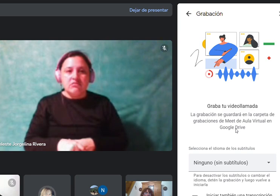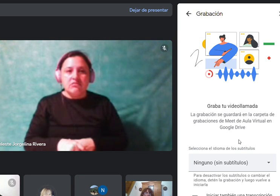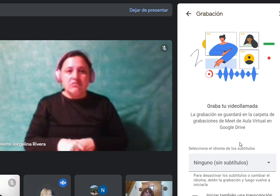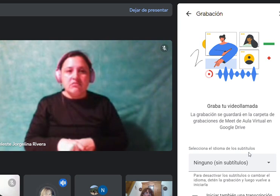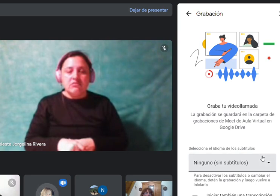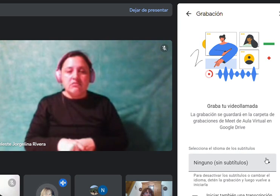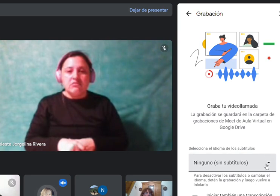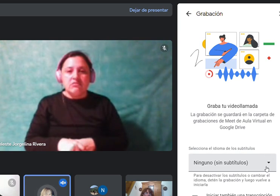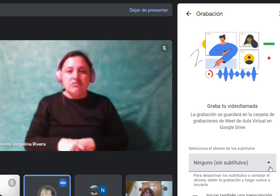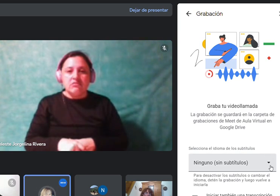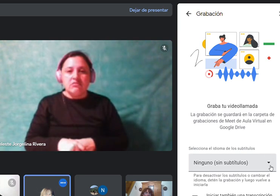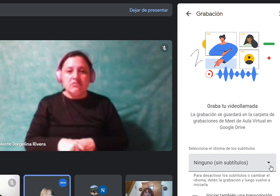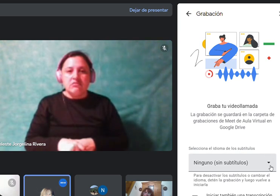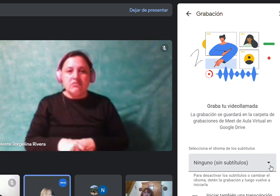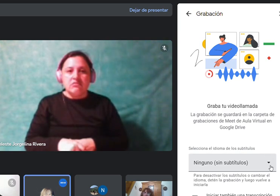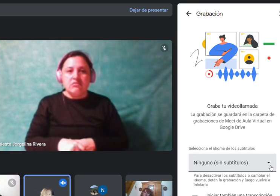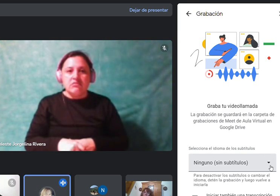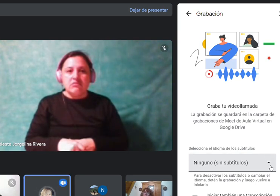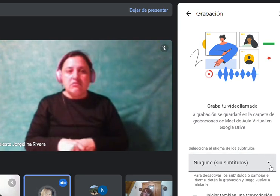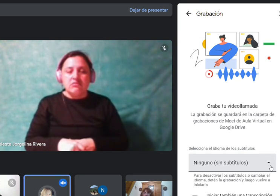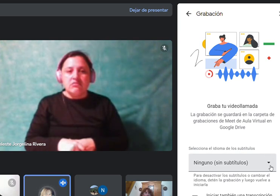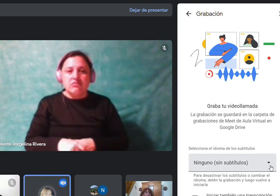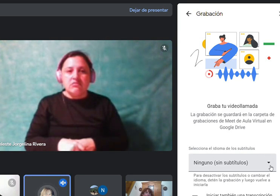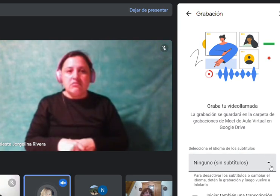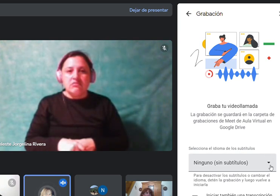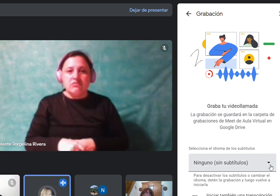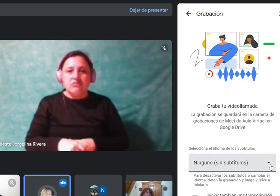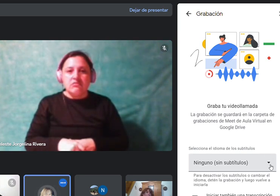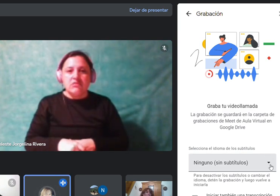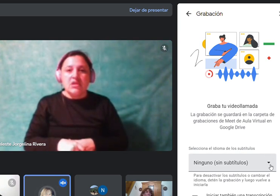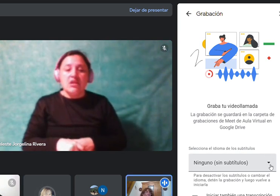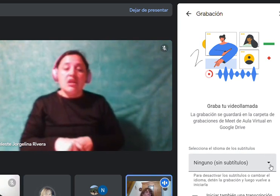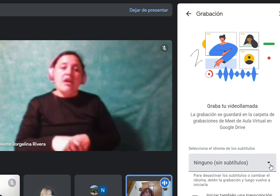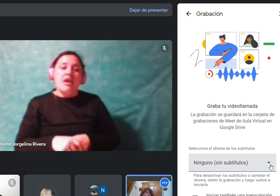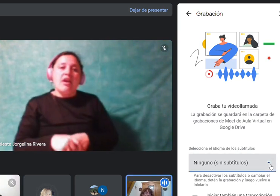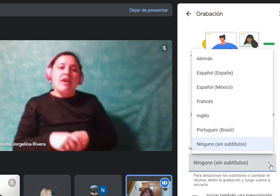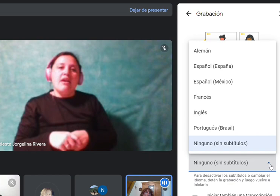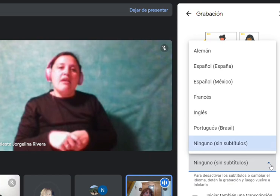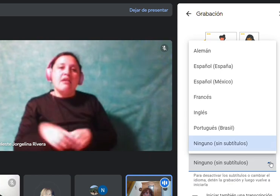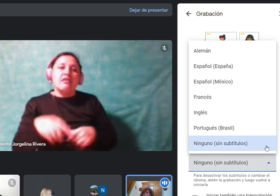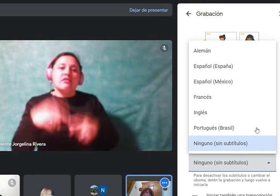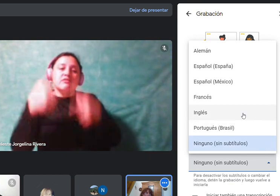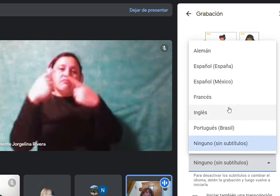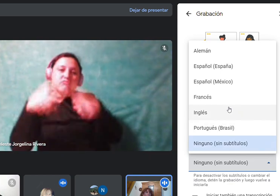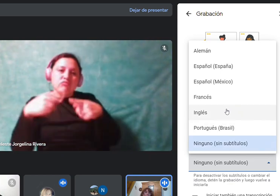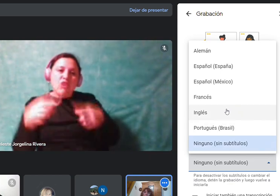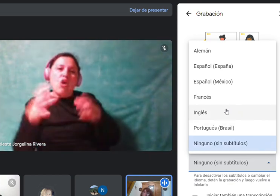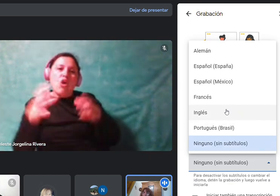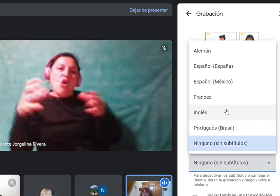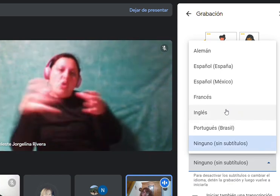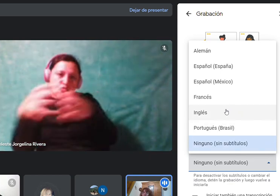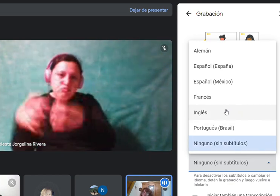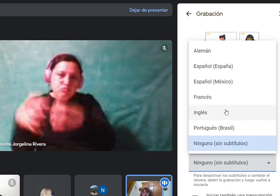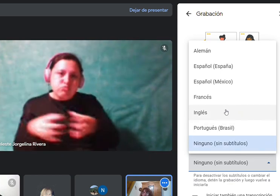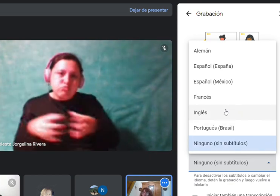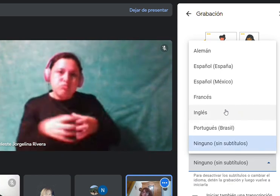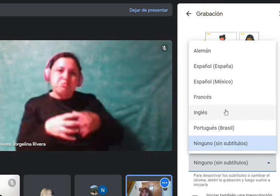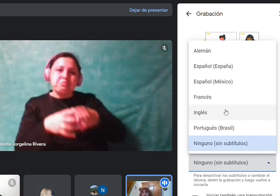Series diversas o diversas series. Sí, o conjuntos, ¿sí? Un conjunto